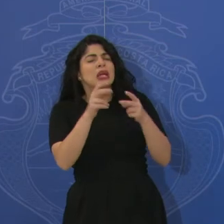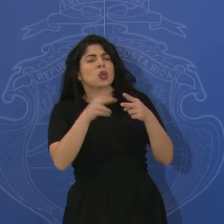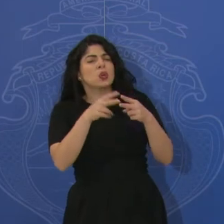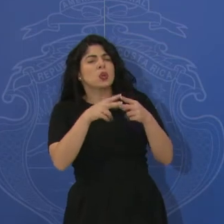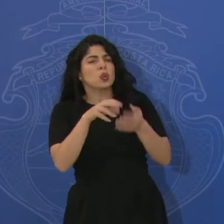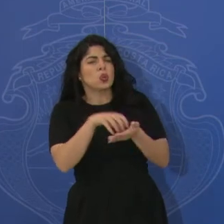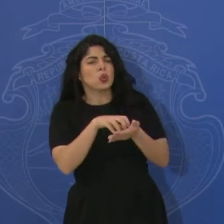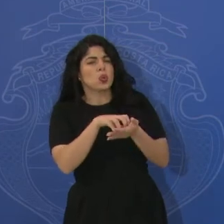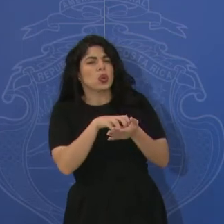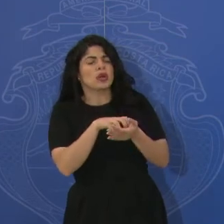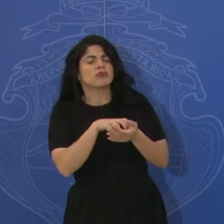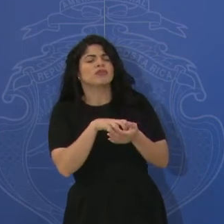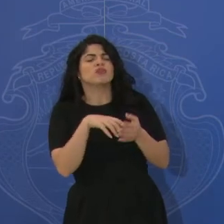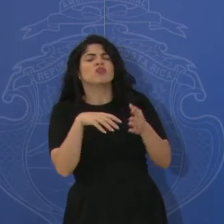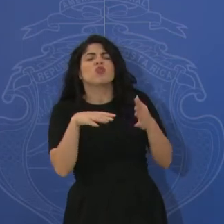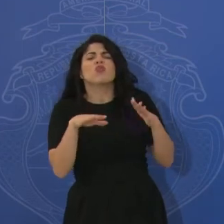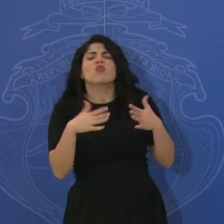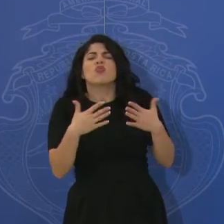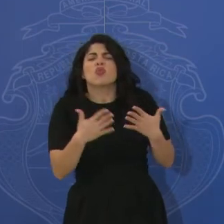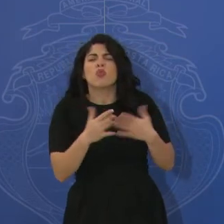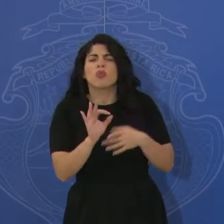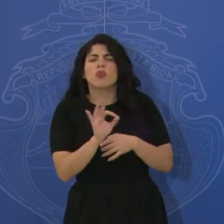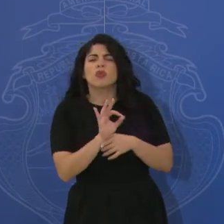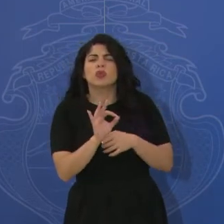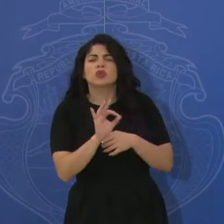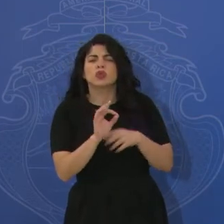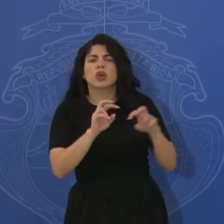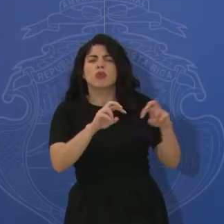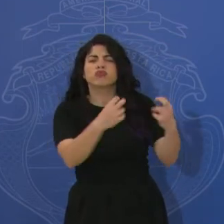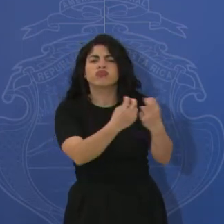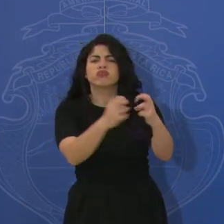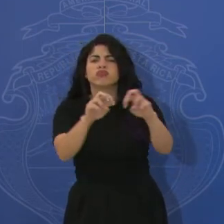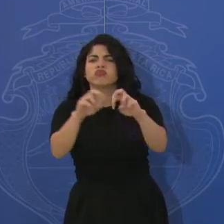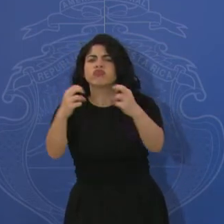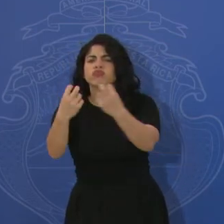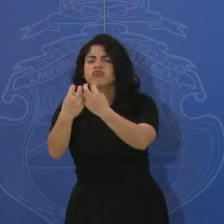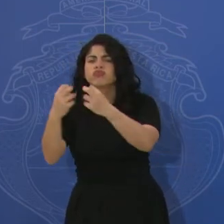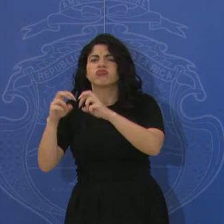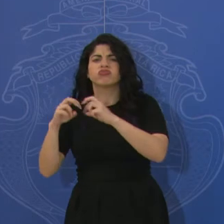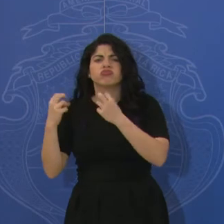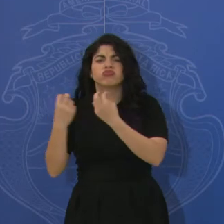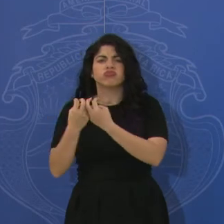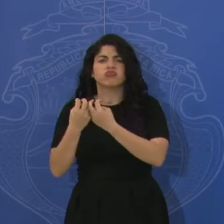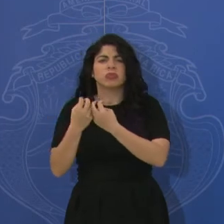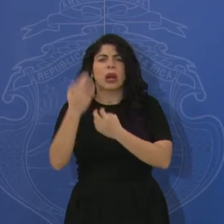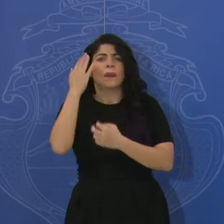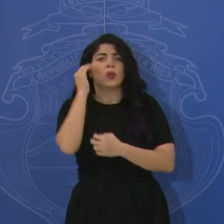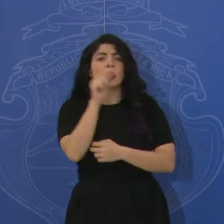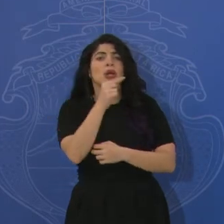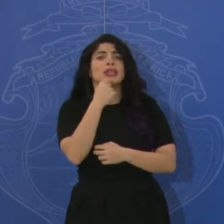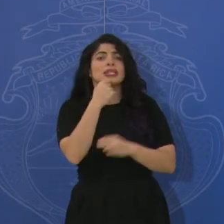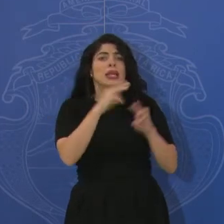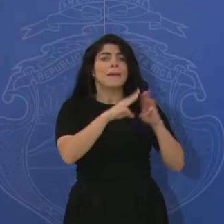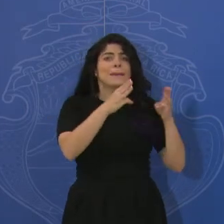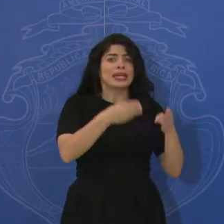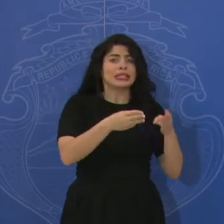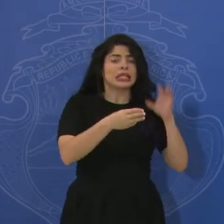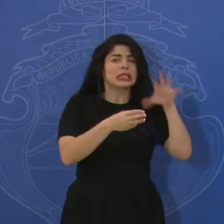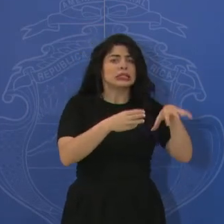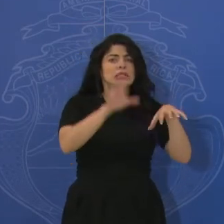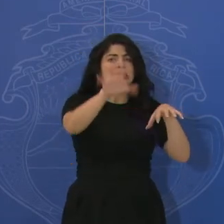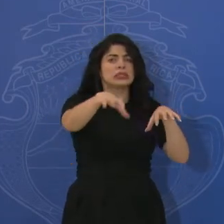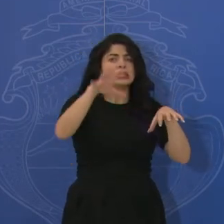dudas. ¿Cómo va a funcionar el tema de las mesas en las que se van a ver? Porque me parece que menciono el tema de mesas, ¿verdad? ¿Cómo van a